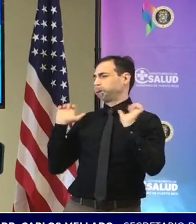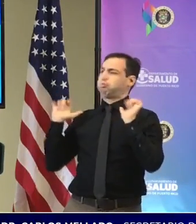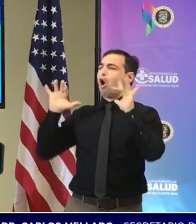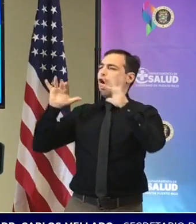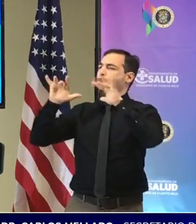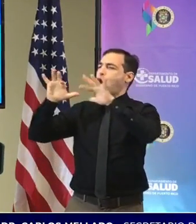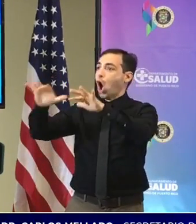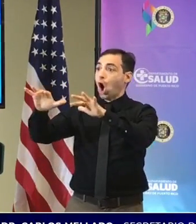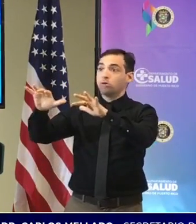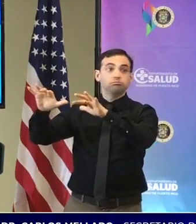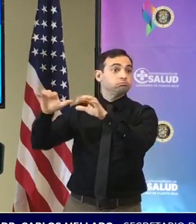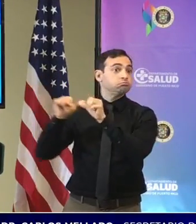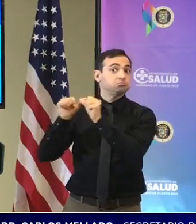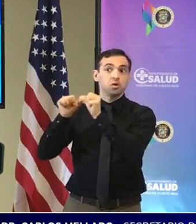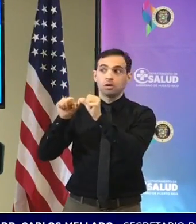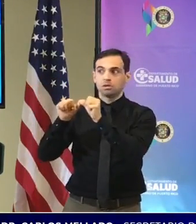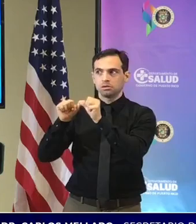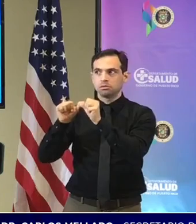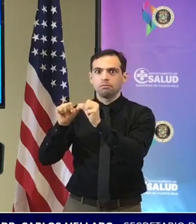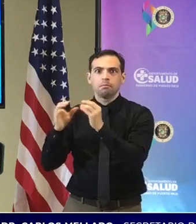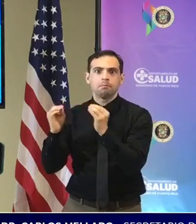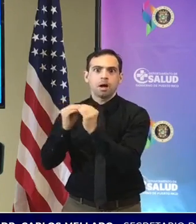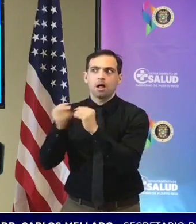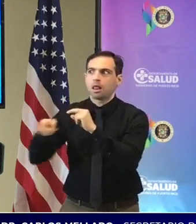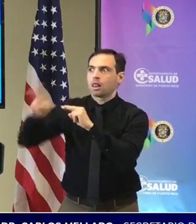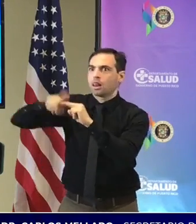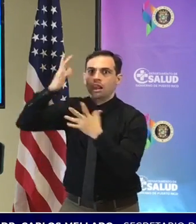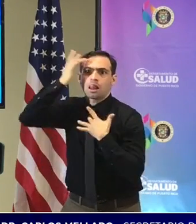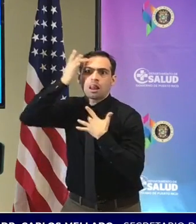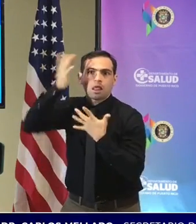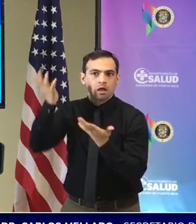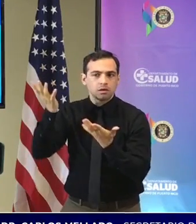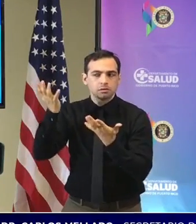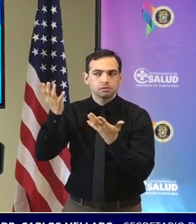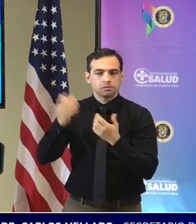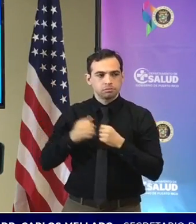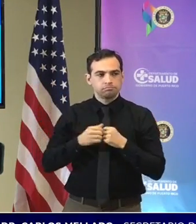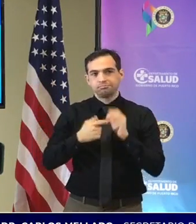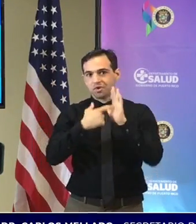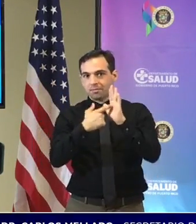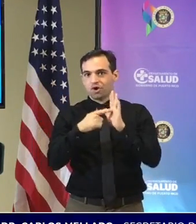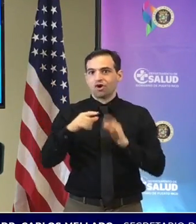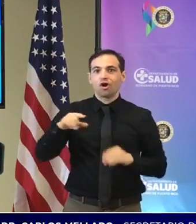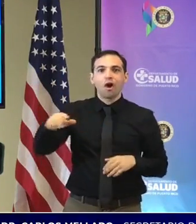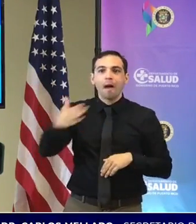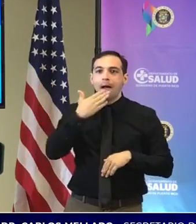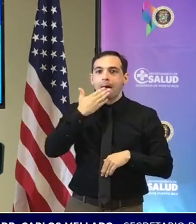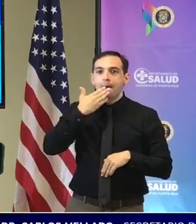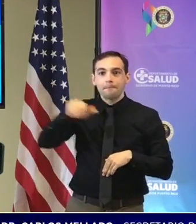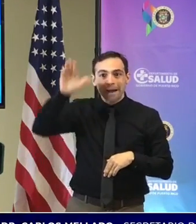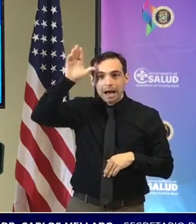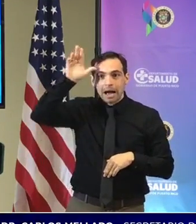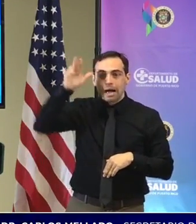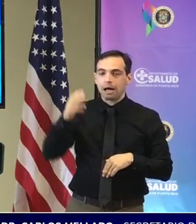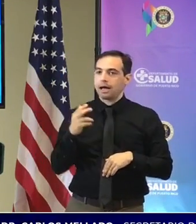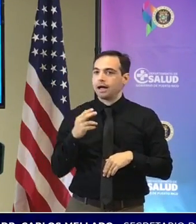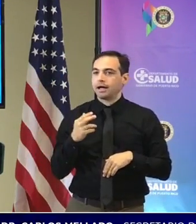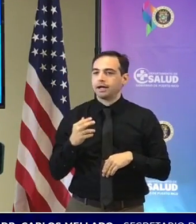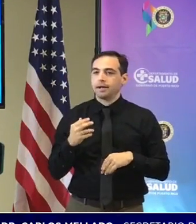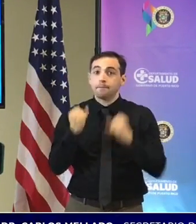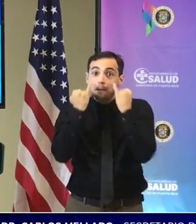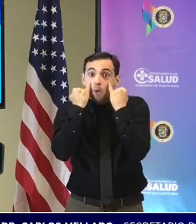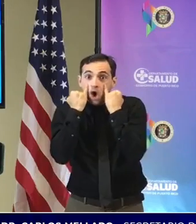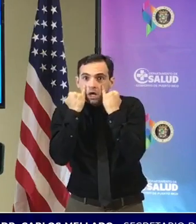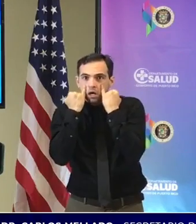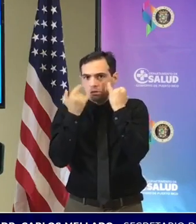siguen autorizando ya vemos lo que ustedes han informado sobre el caso de Bad Bunny sobre las competencias